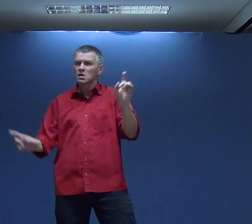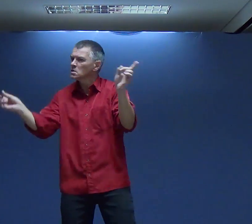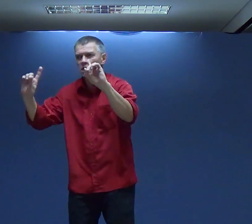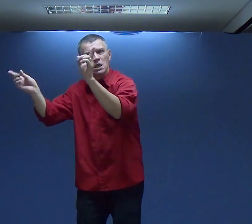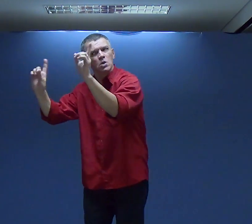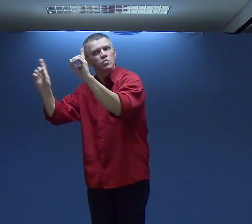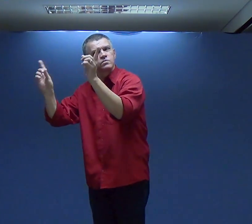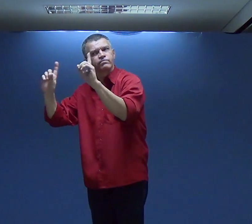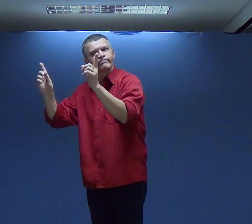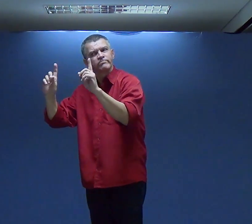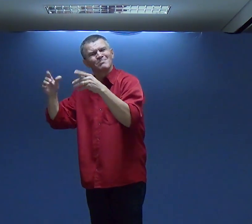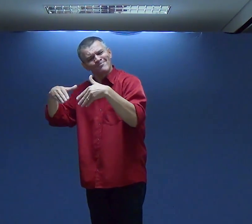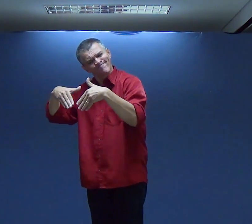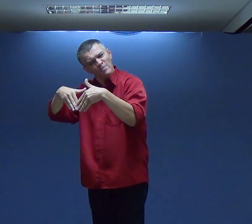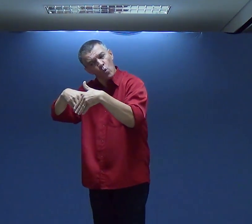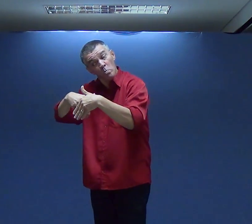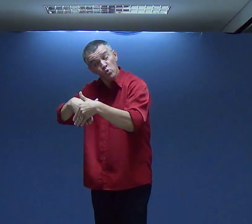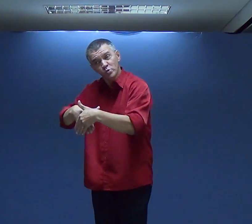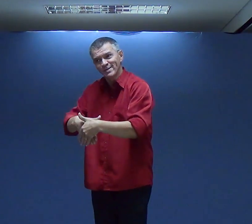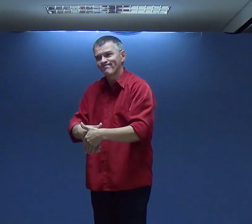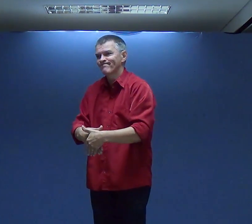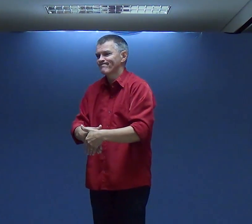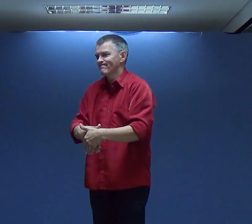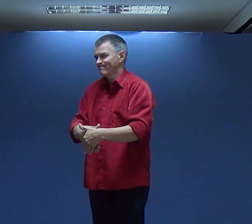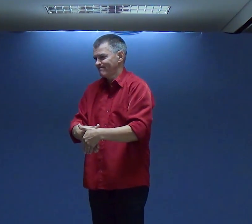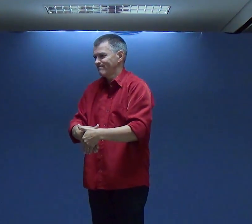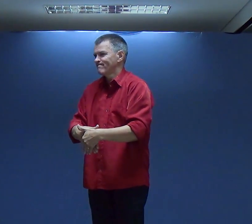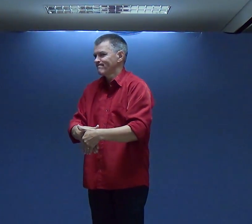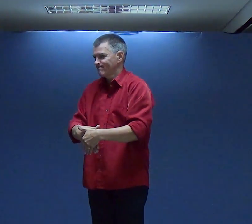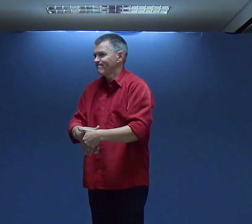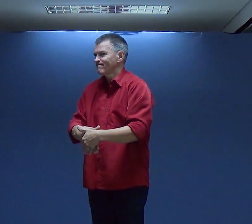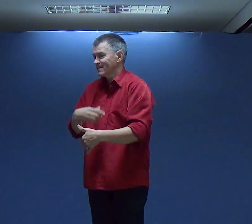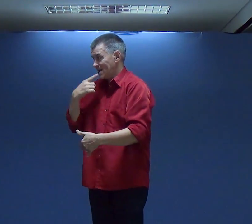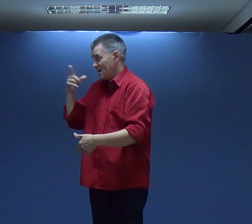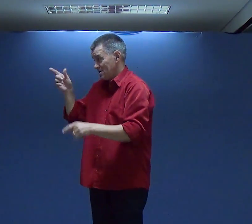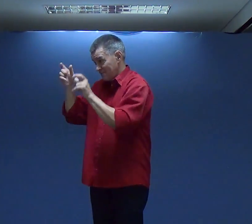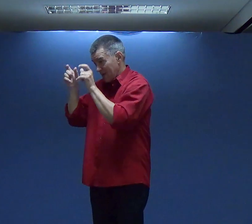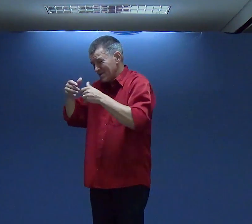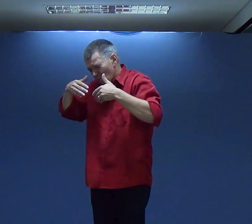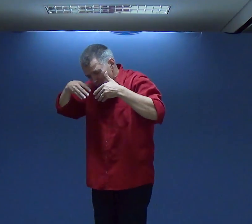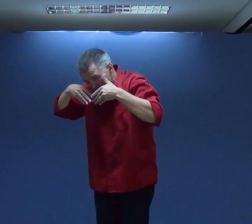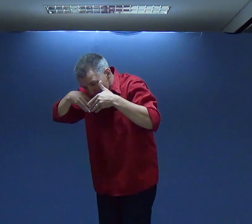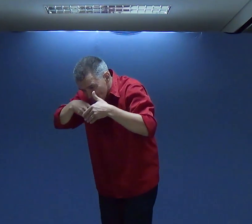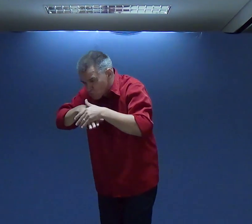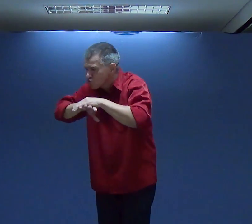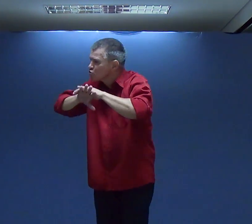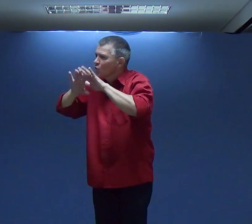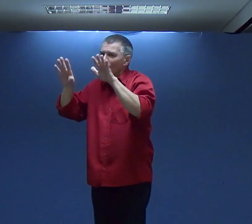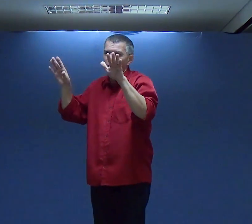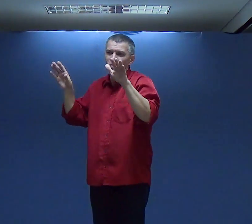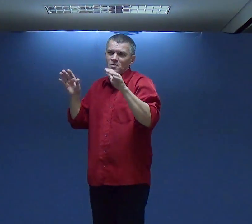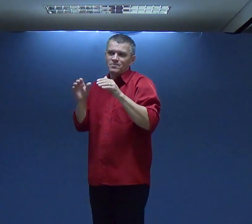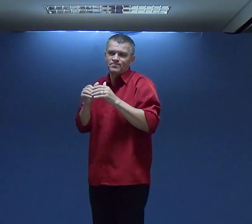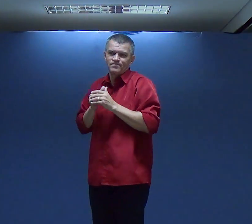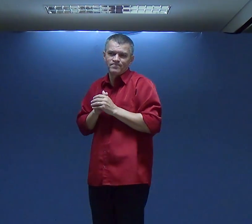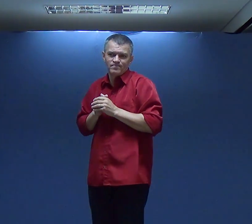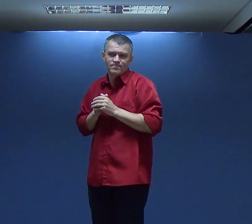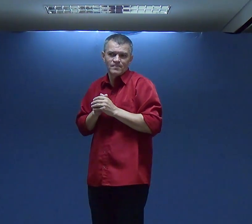Não Posso Dizer Ei Eu Sou Gostoso Sempre Certo Não A Humildade Precisa Estar Na Minha Vida E Eu